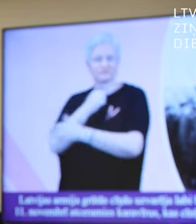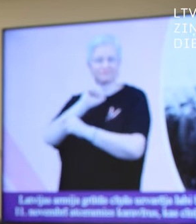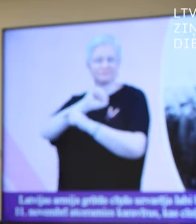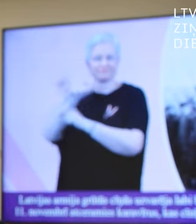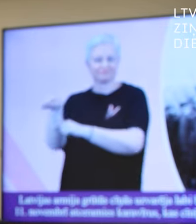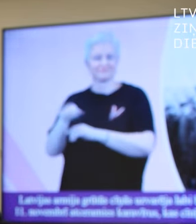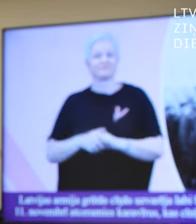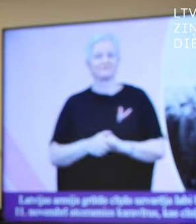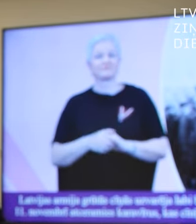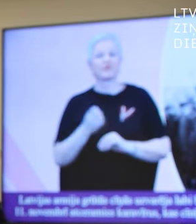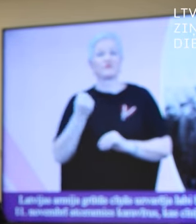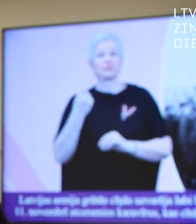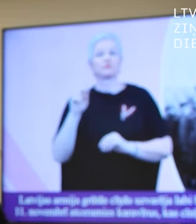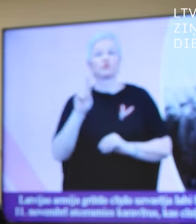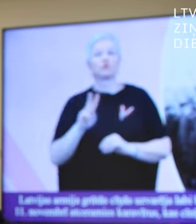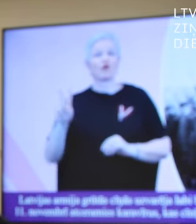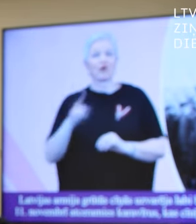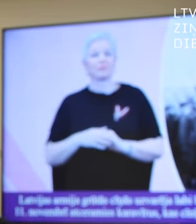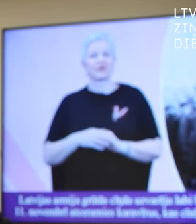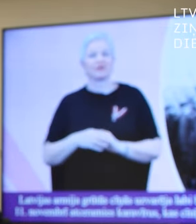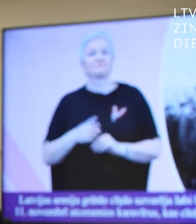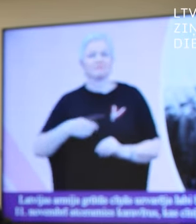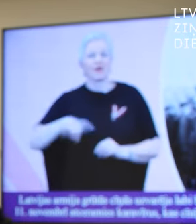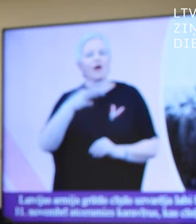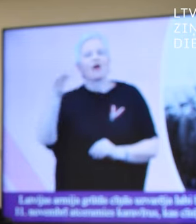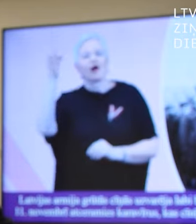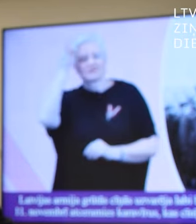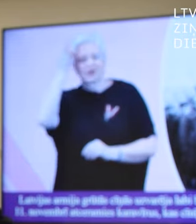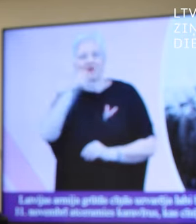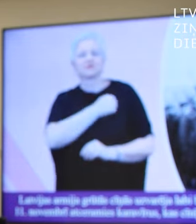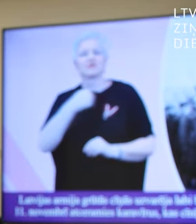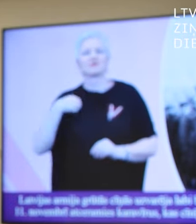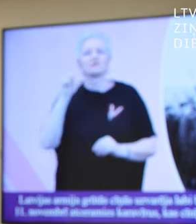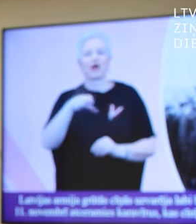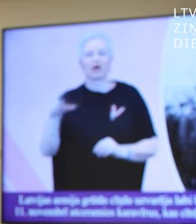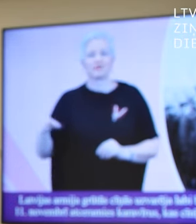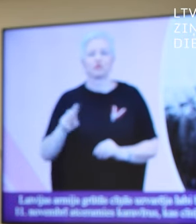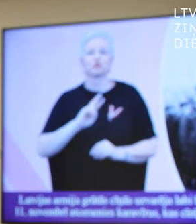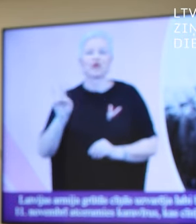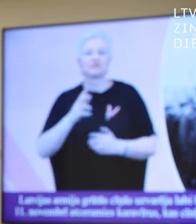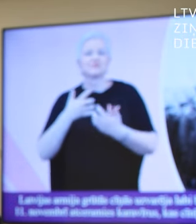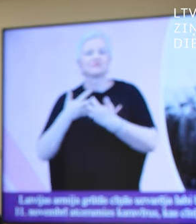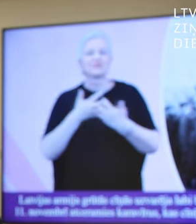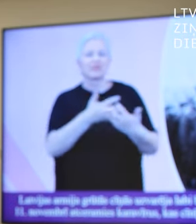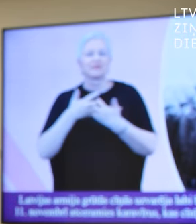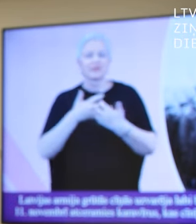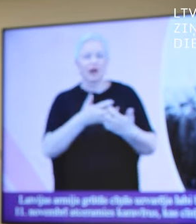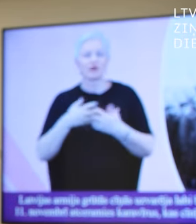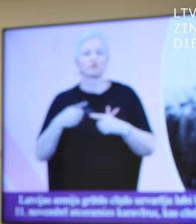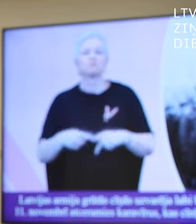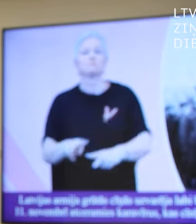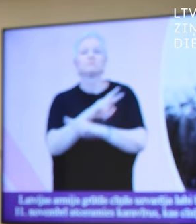ir zīmē valoda. Ja, piemēram, bērns paņem šo grāmatu, tad viņš pirmām kārtām jau lasīs,